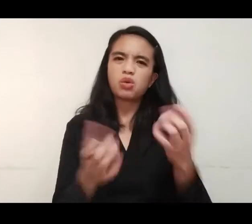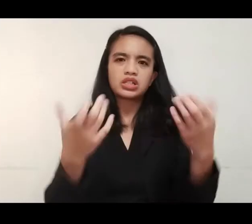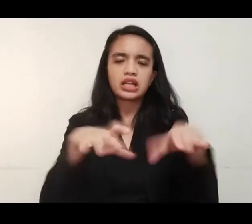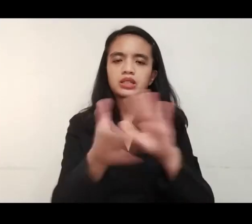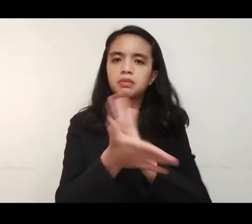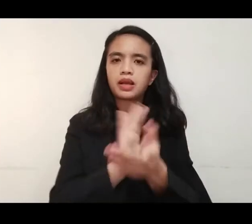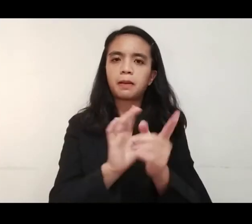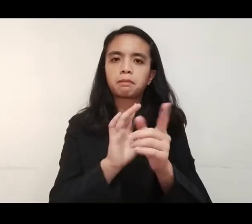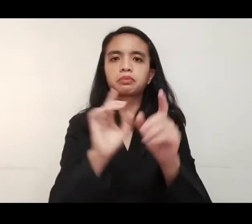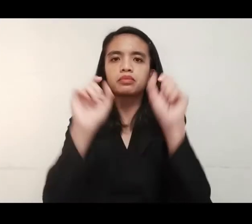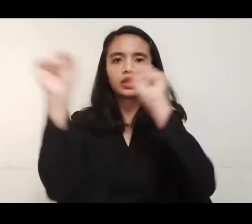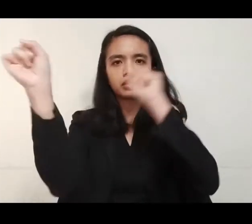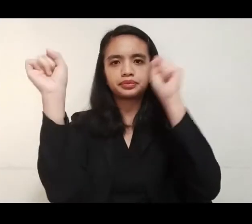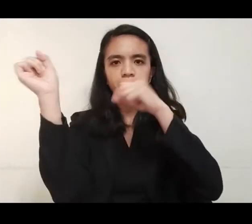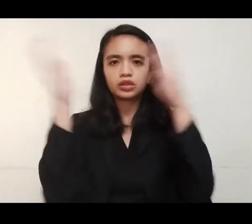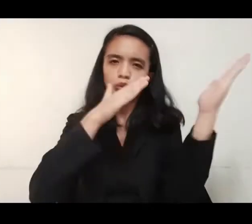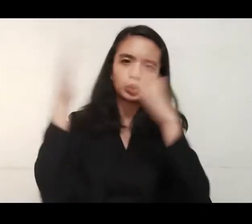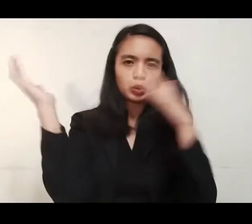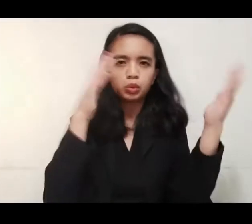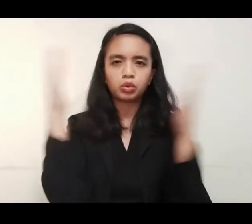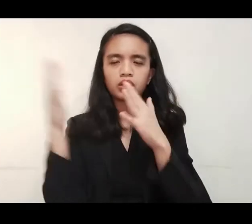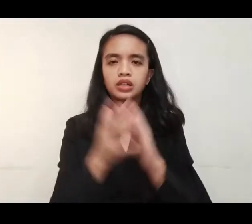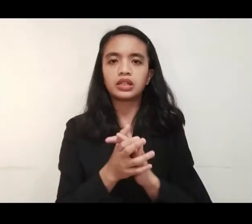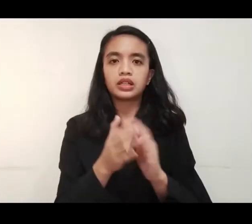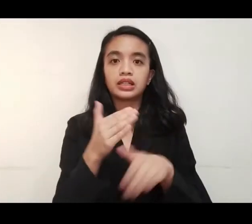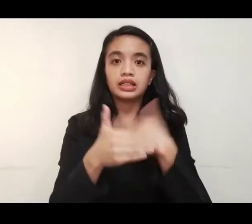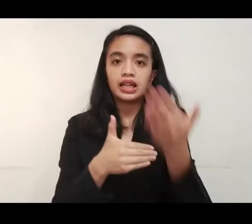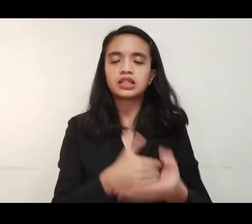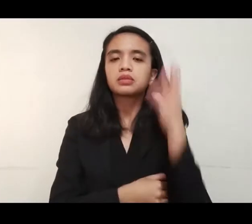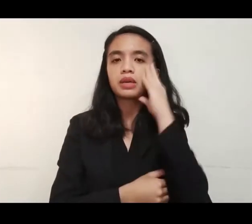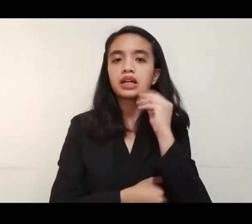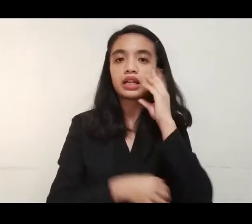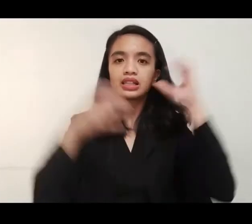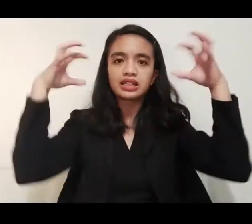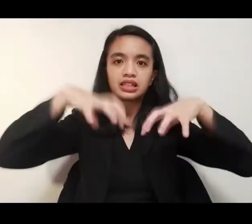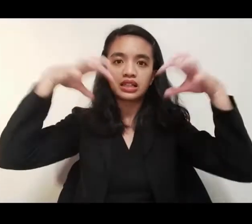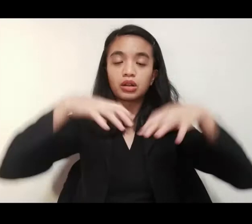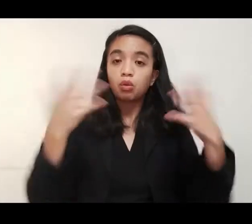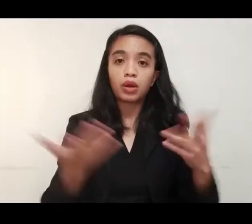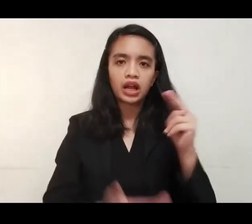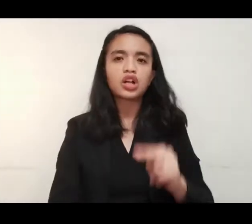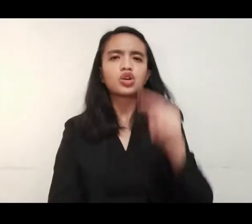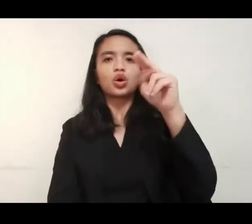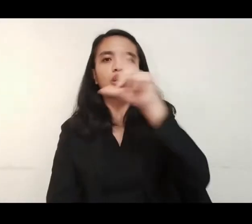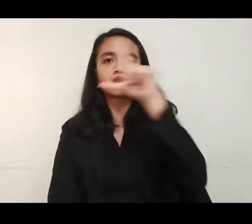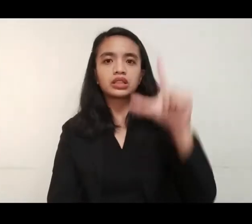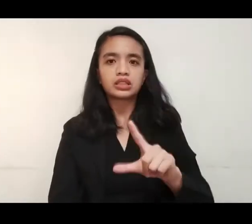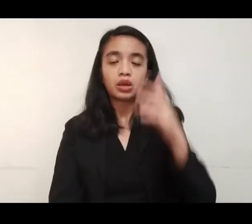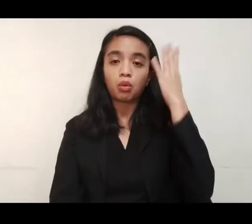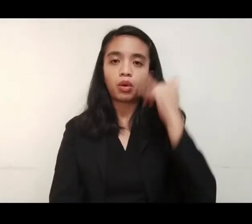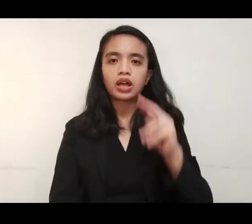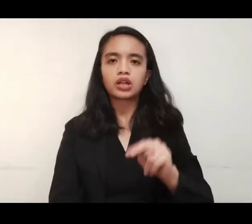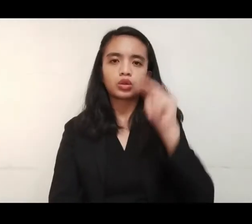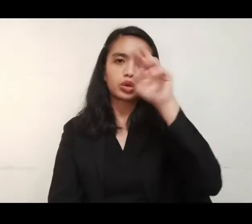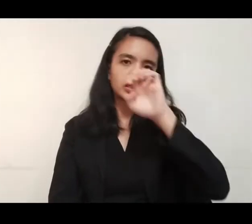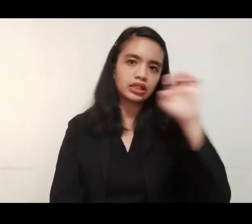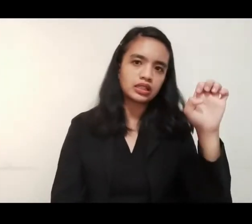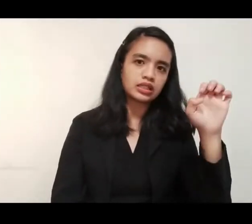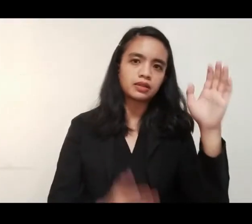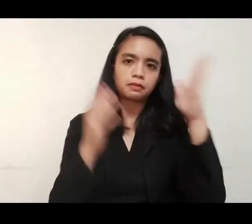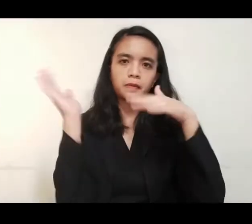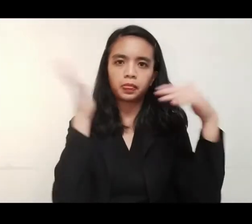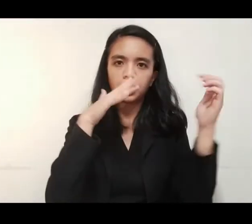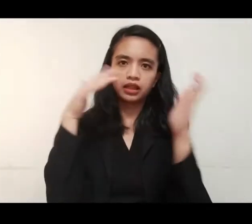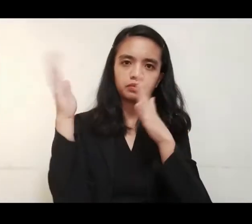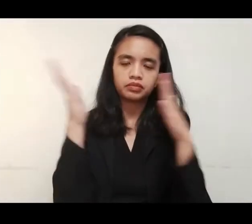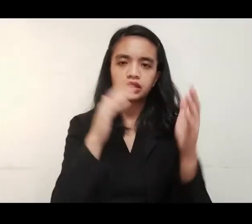Mababa rin ang chance na ito maging isang tropical depression. Samantala, makakaranas ng pag-ulan sa extreme northern Luzon na dala ng